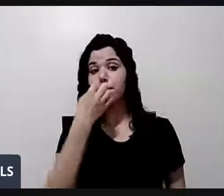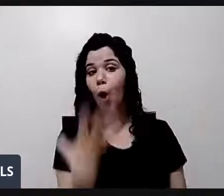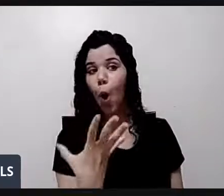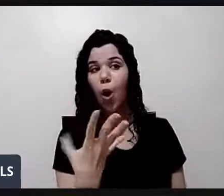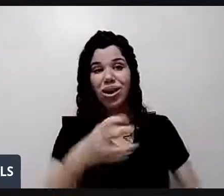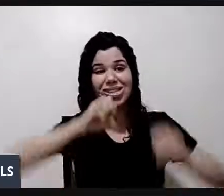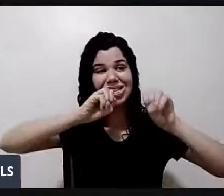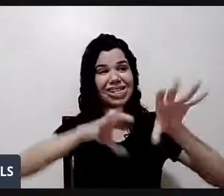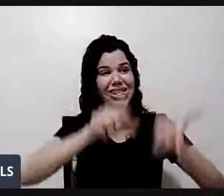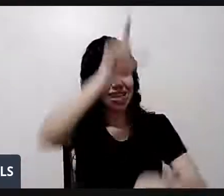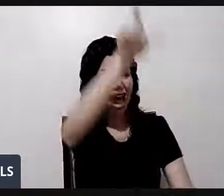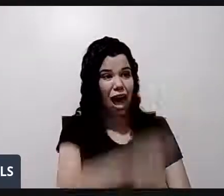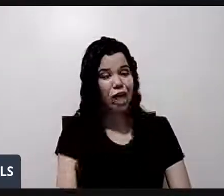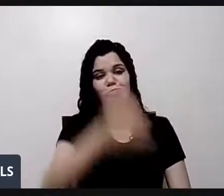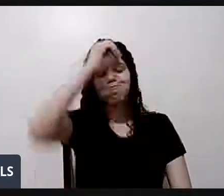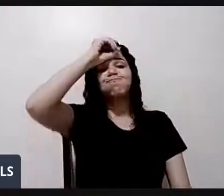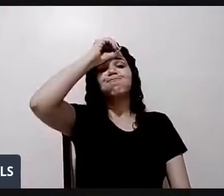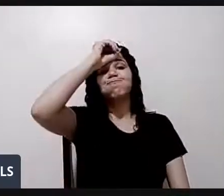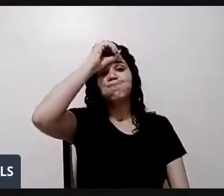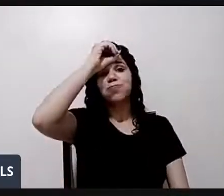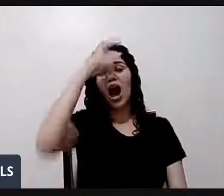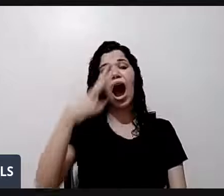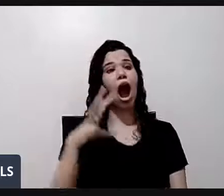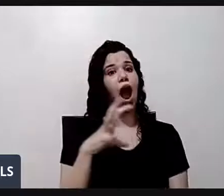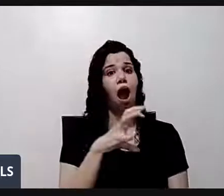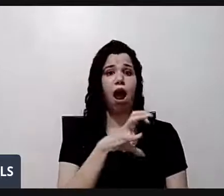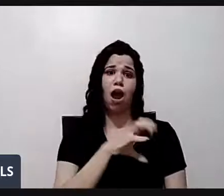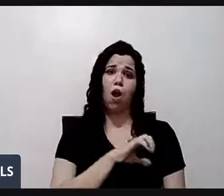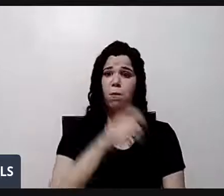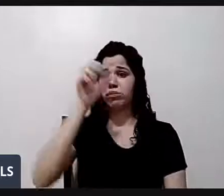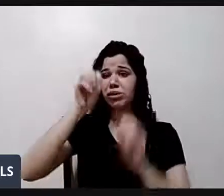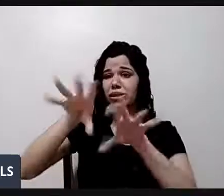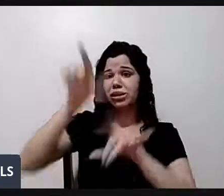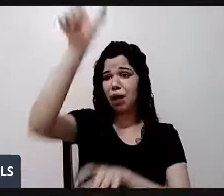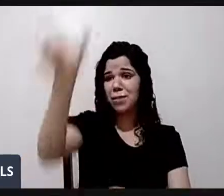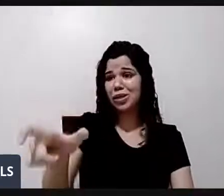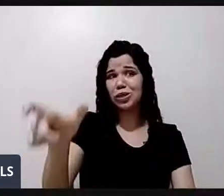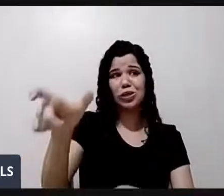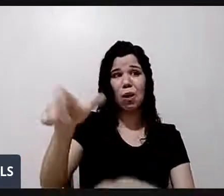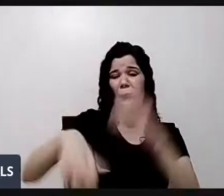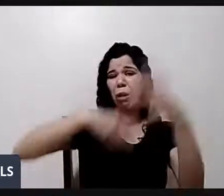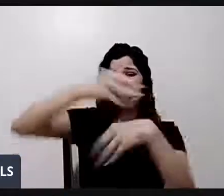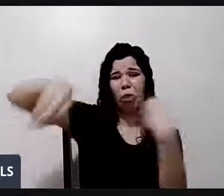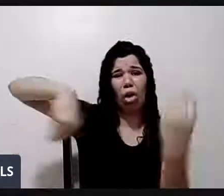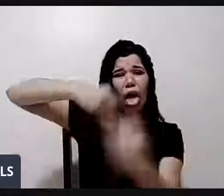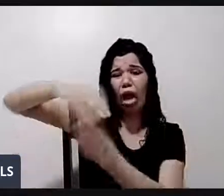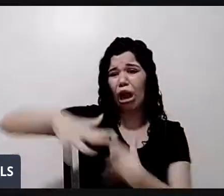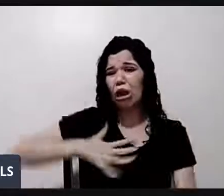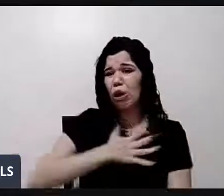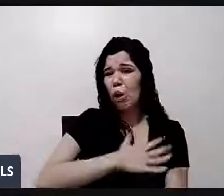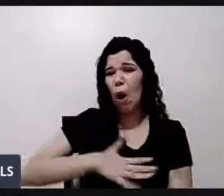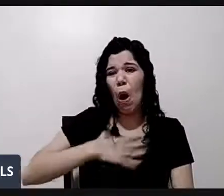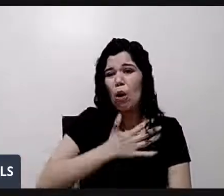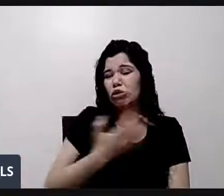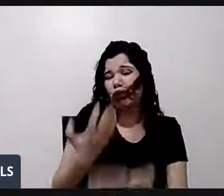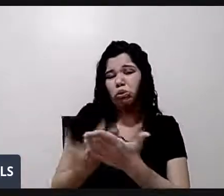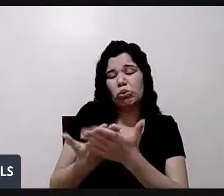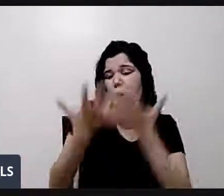Eu adoro dar aula para bagunceiro. Porque, veja, se ele for bagunceiro, às vezes basta um abraço, ele vira meu parceiro. Veja,